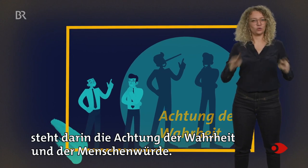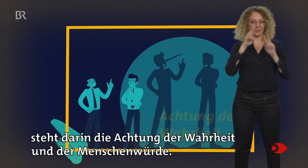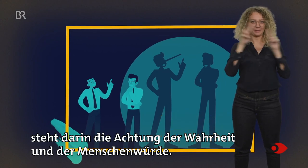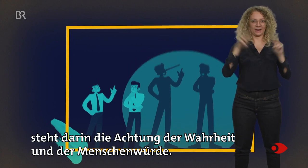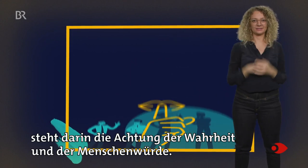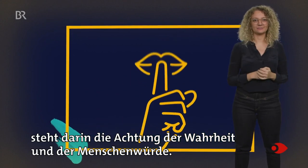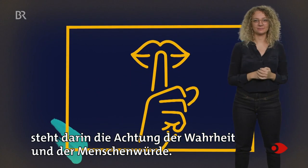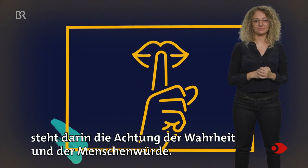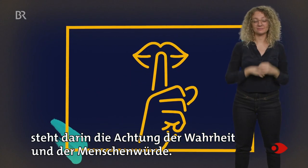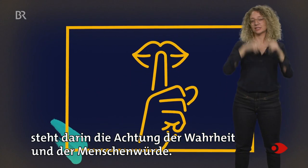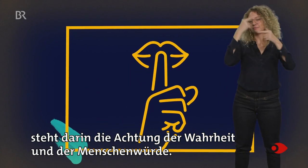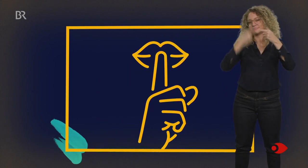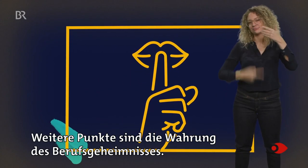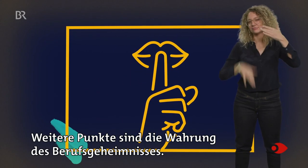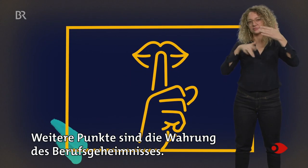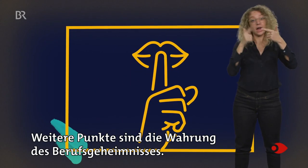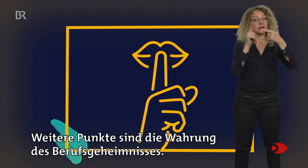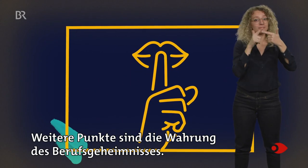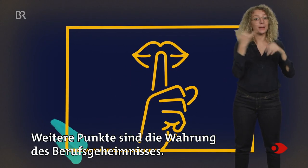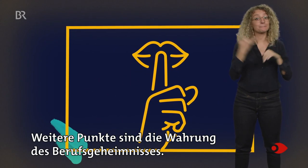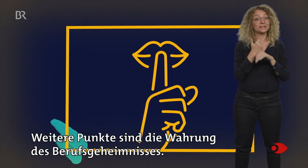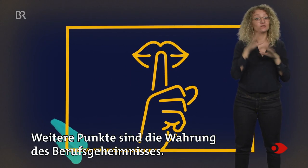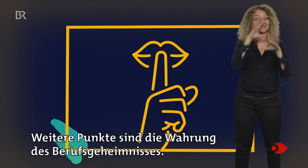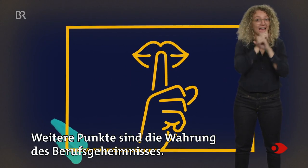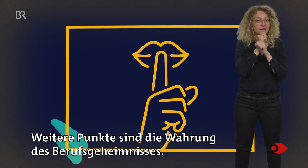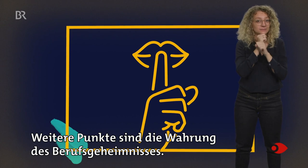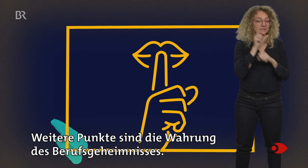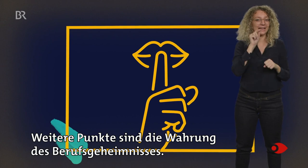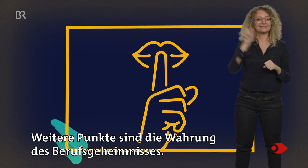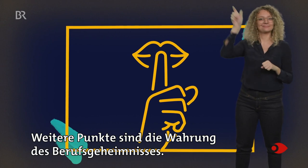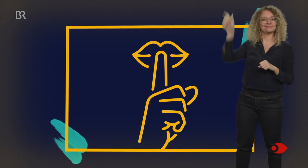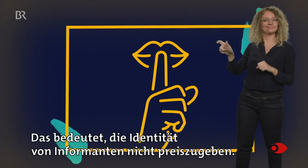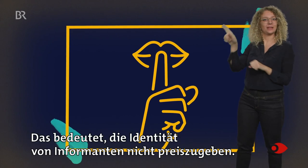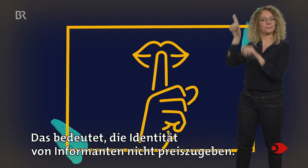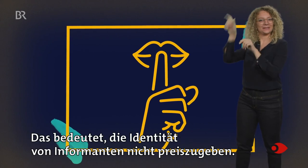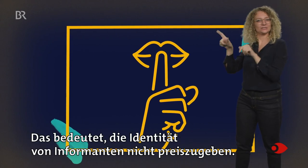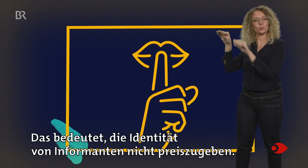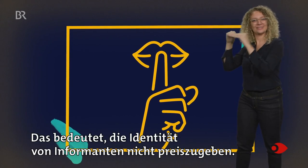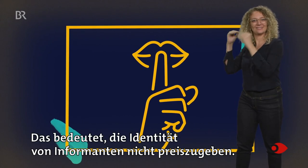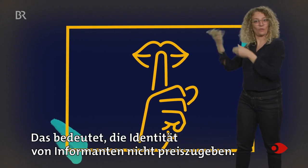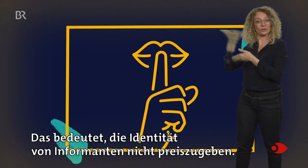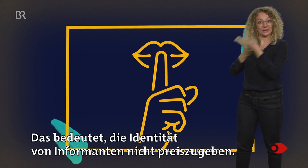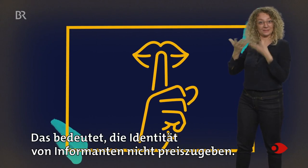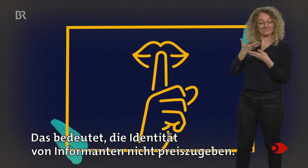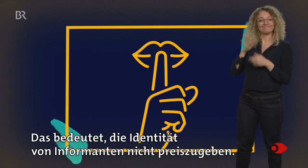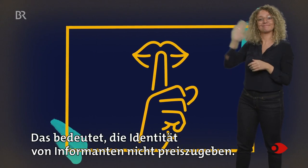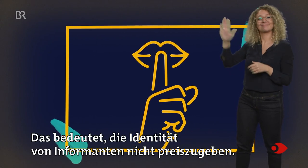Wahrheit und der Menschenwürde. Weitere Punkte sind die Wahrung des Berufsgeheimnisses. Das bedeutet, die Identität von Informanten nicht